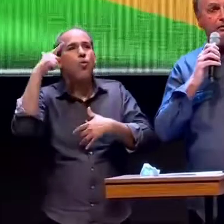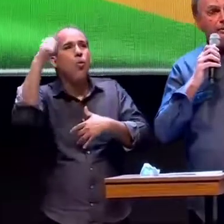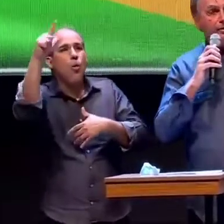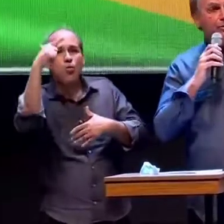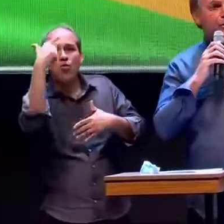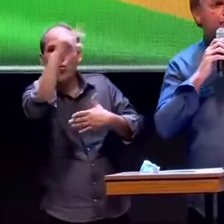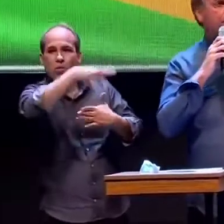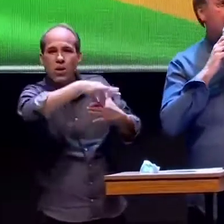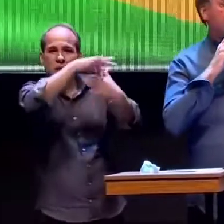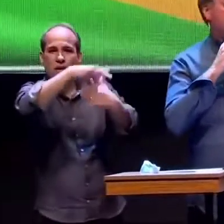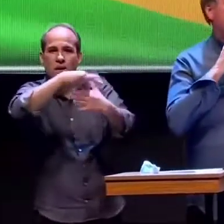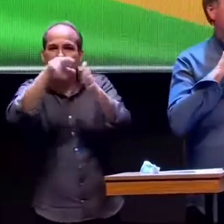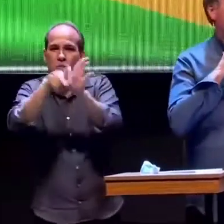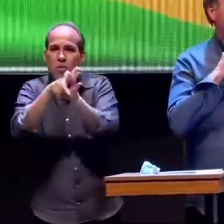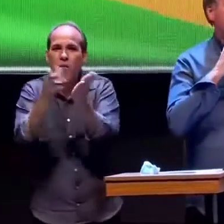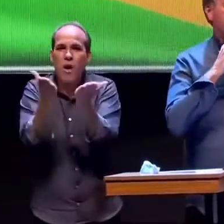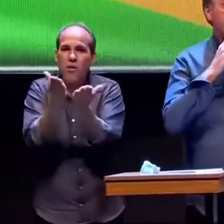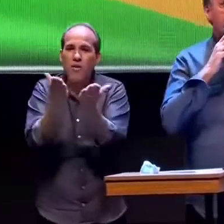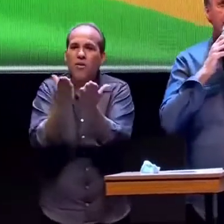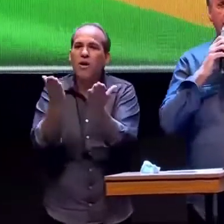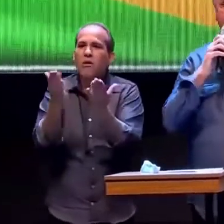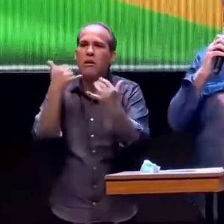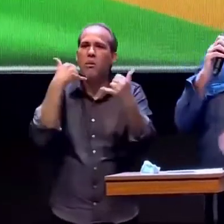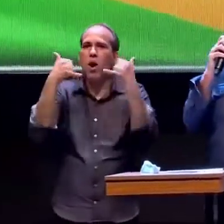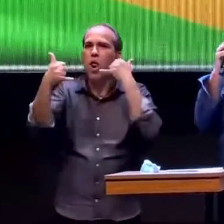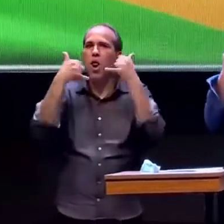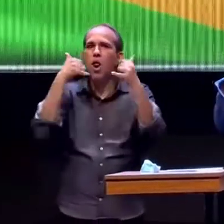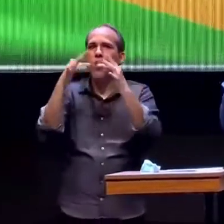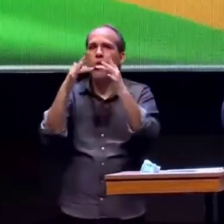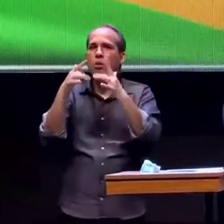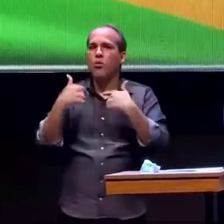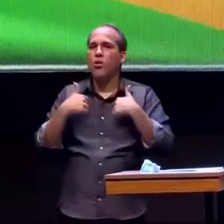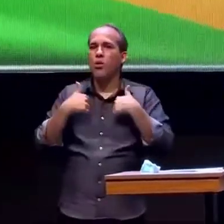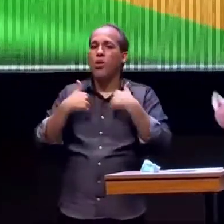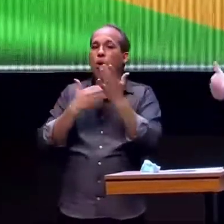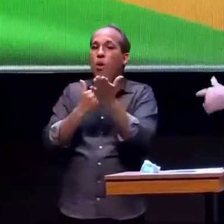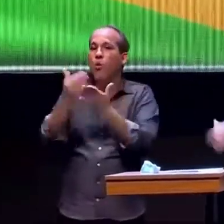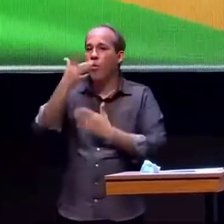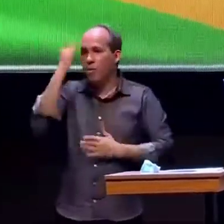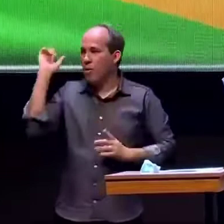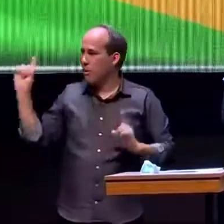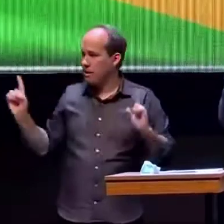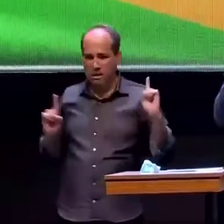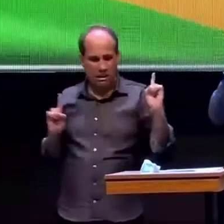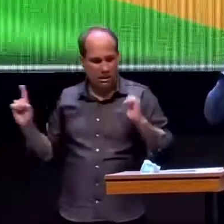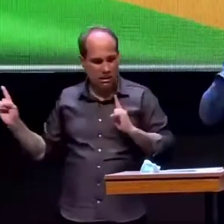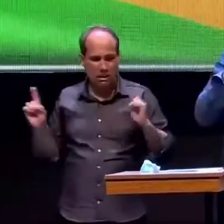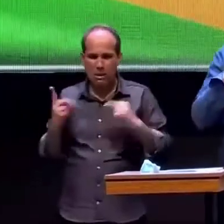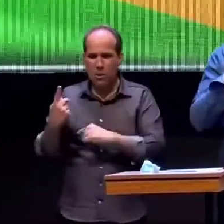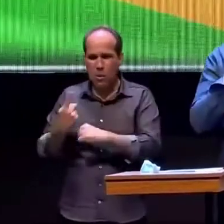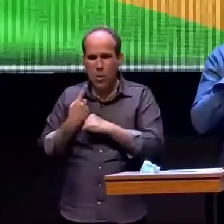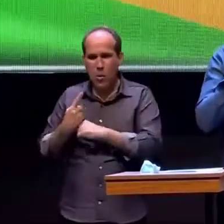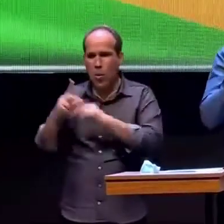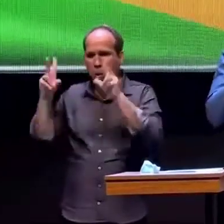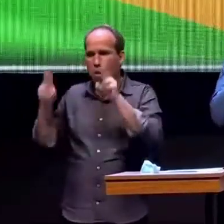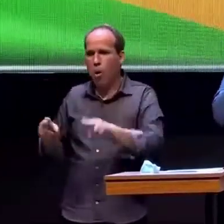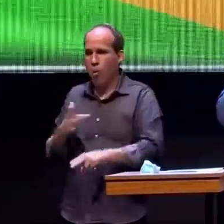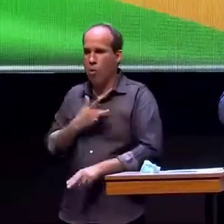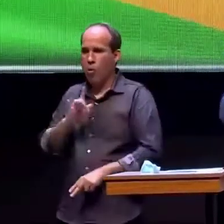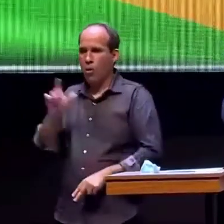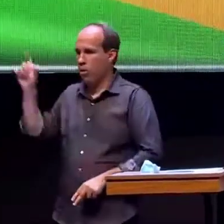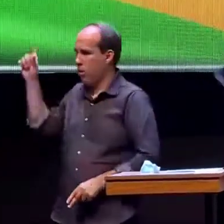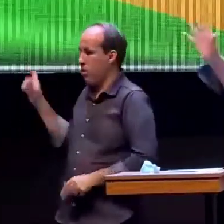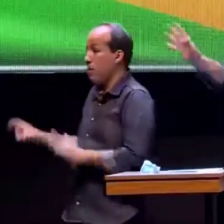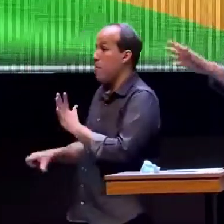e foi tomando corpo a coisa começaram a aparecer pessoas do meu lado como o Onyx foi a primeira pessoa dentro da câmara que